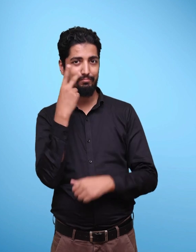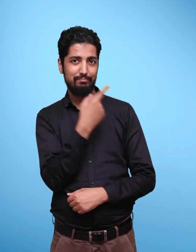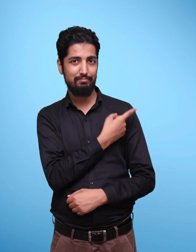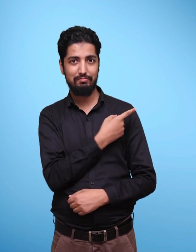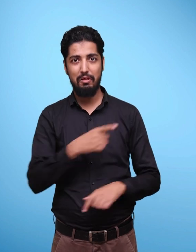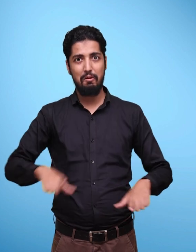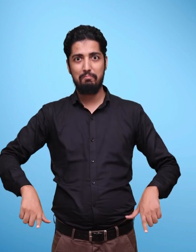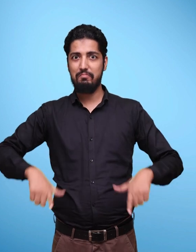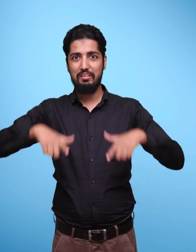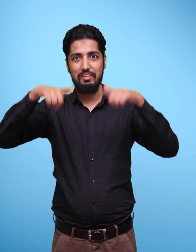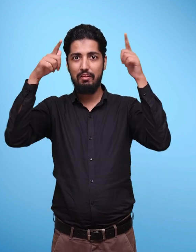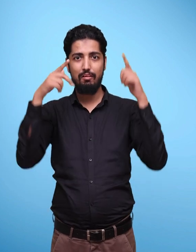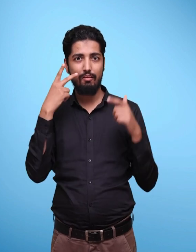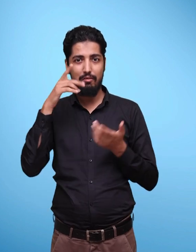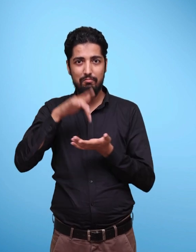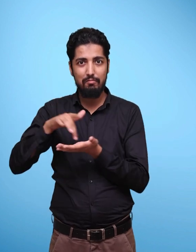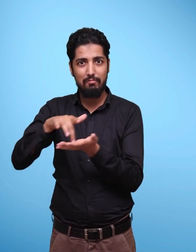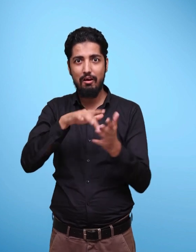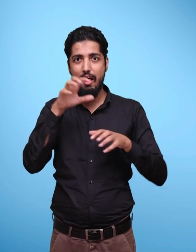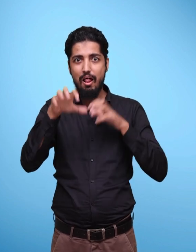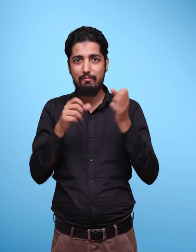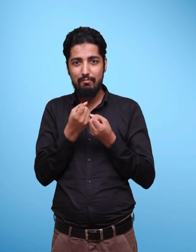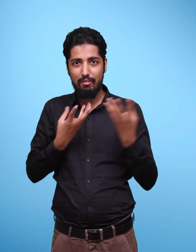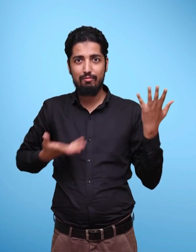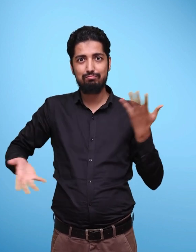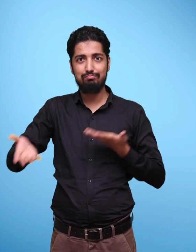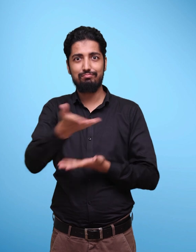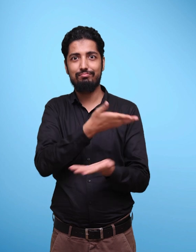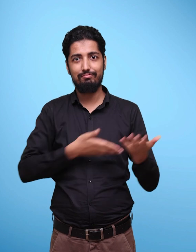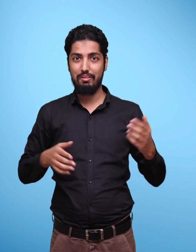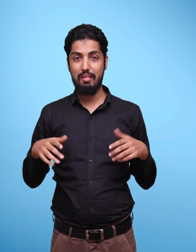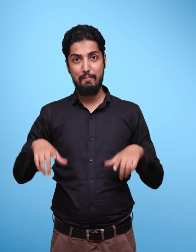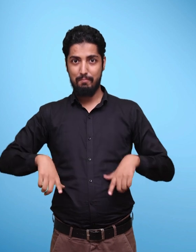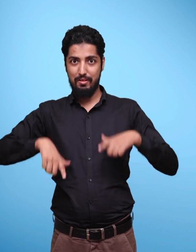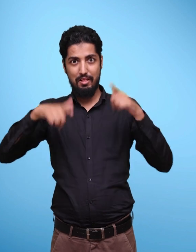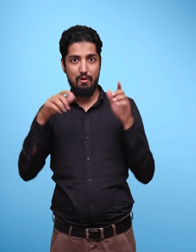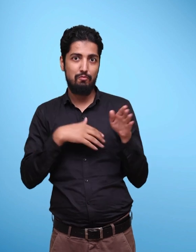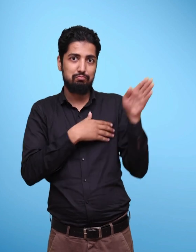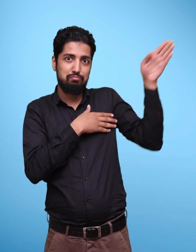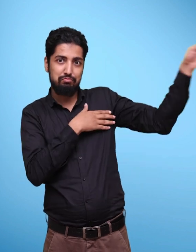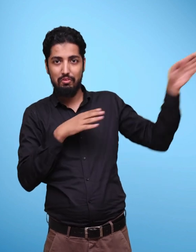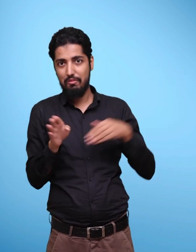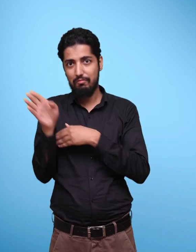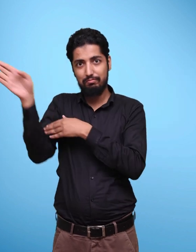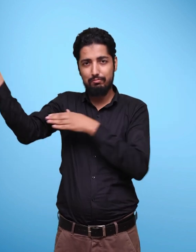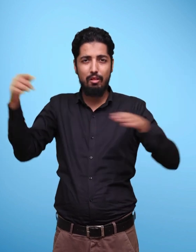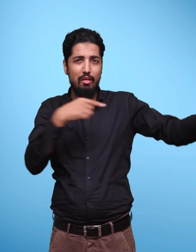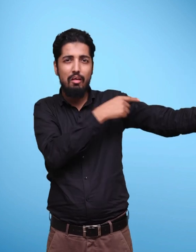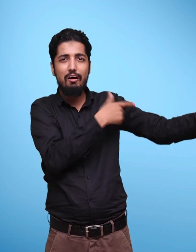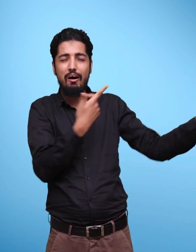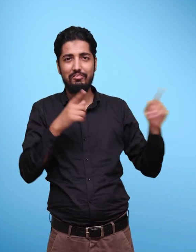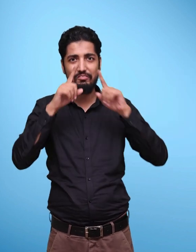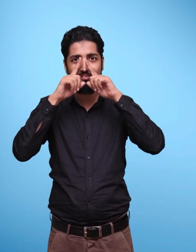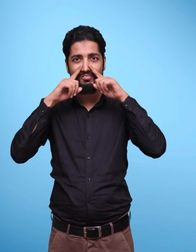This picture shows a tree trunk with lot of animals like deer, donkey,